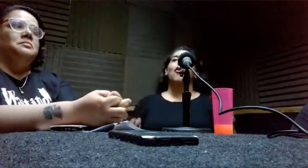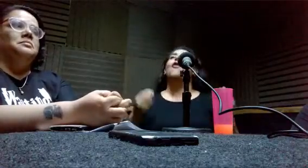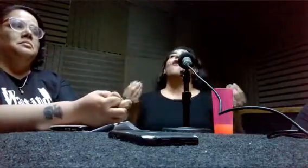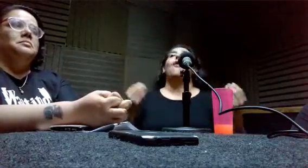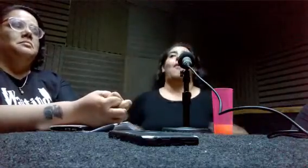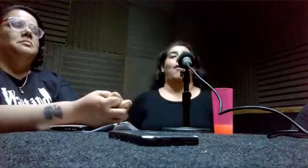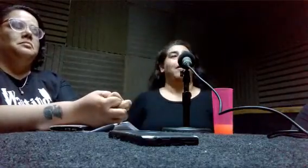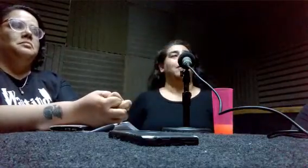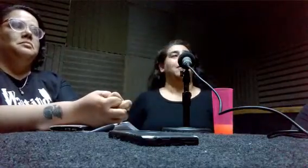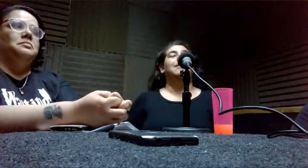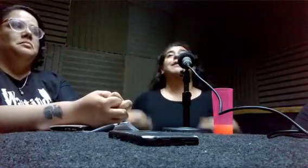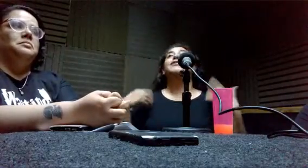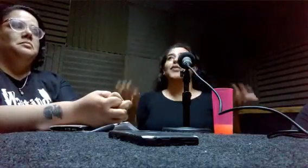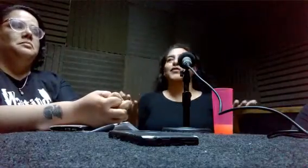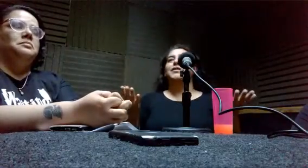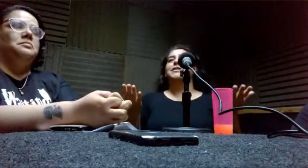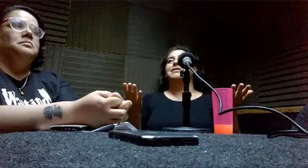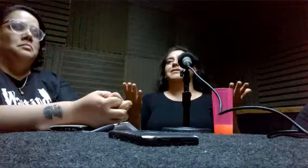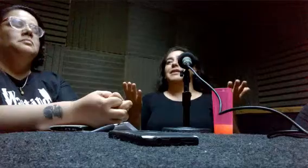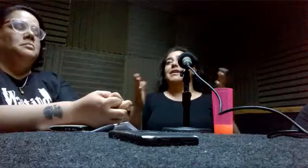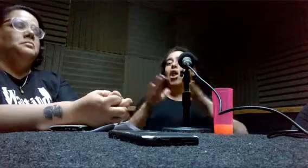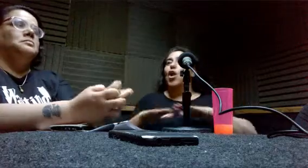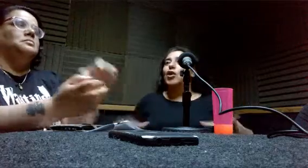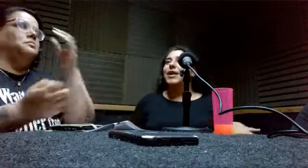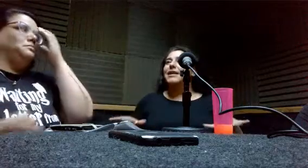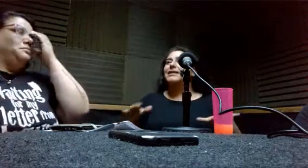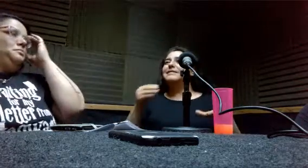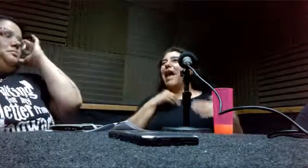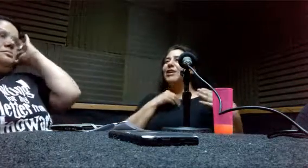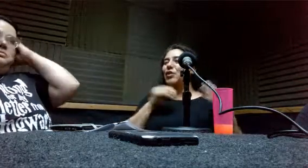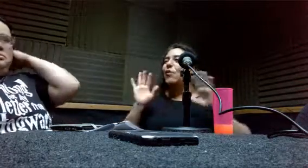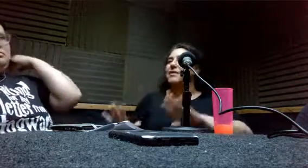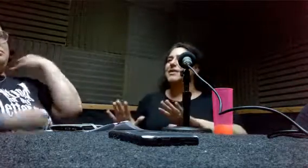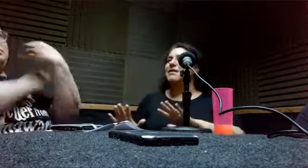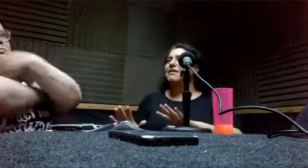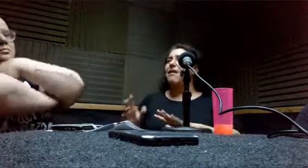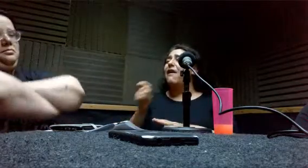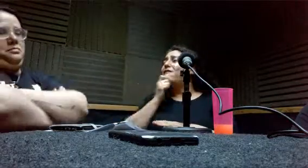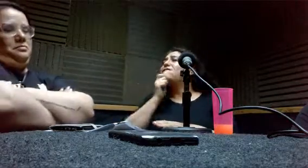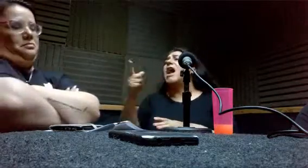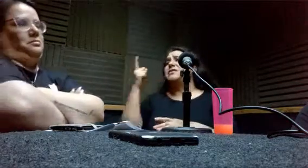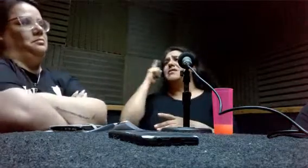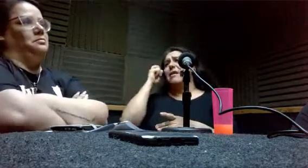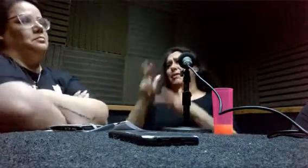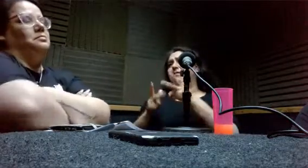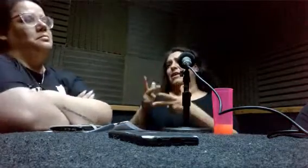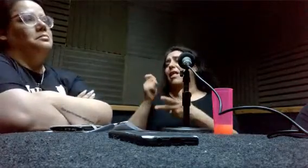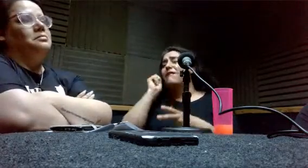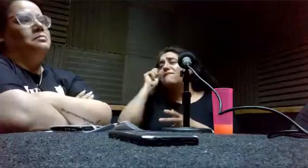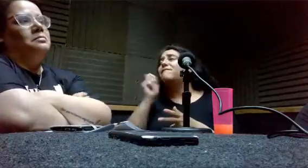es mucho más fácil enseñarles la lengua de escenías. En esta etapa, que son tan permeables con la información.